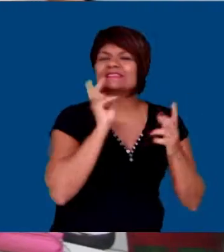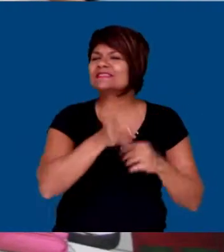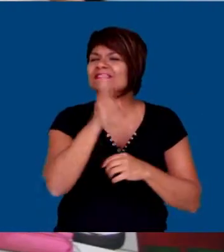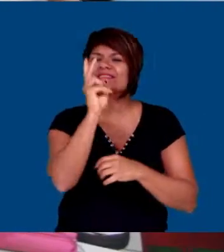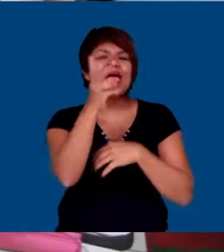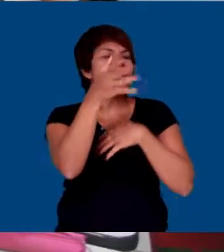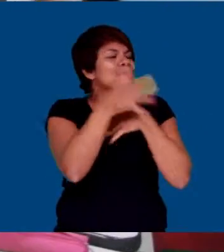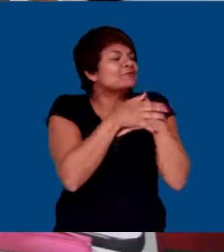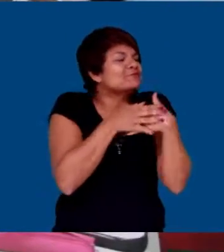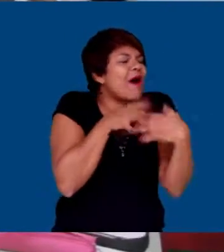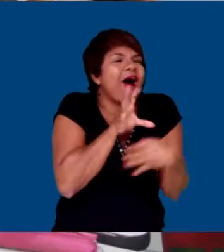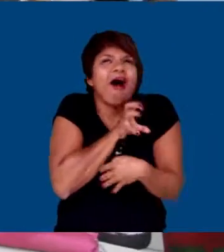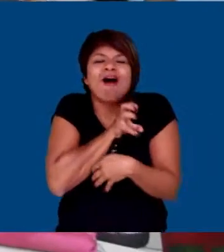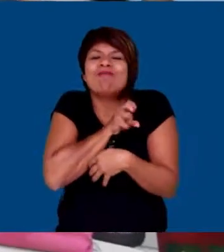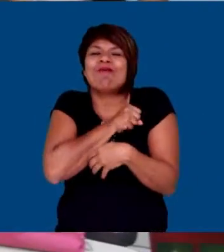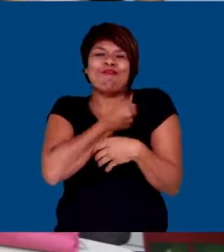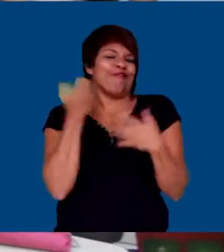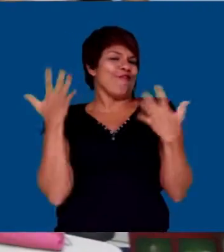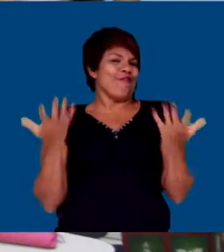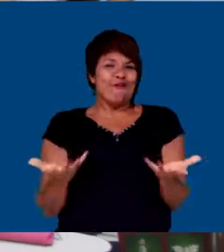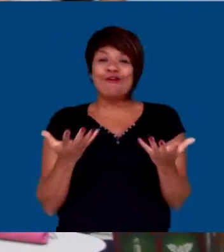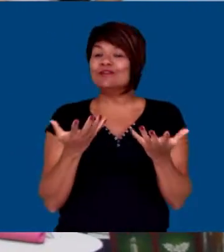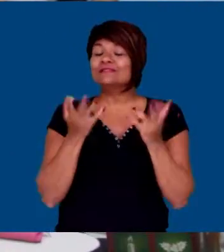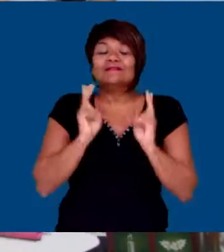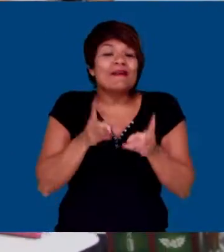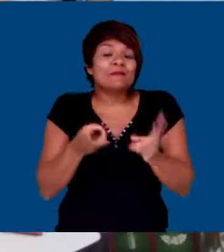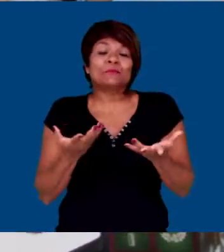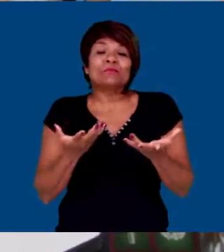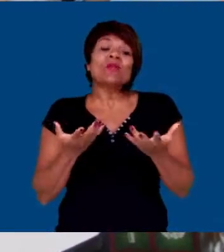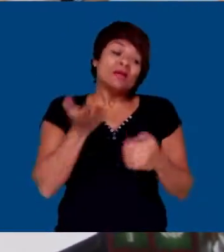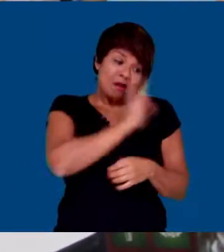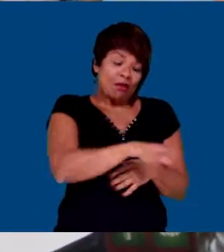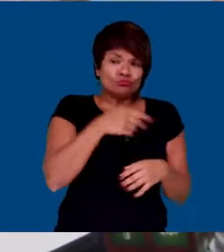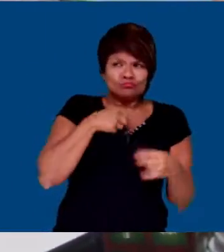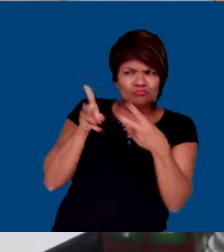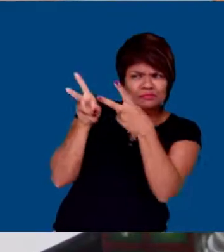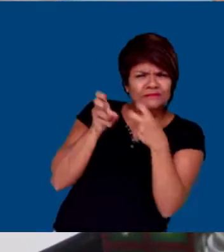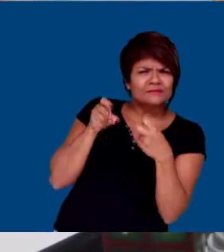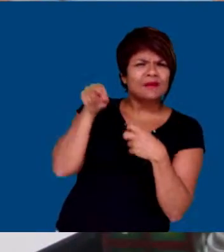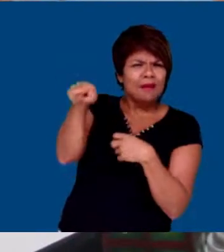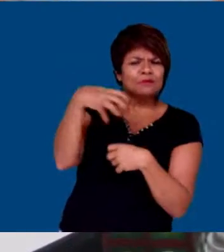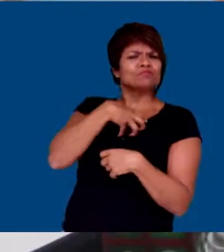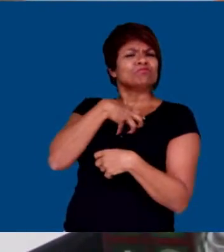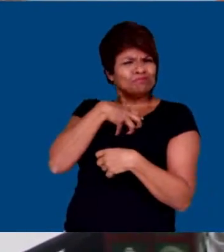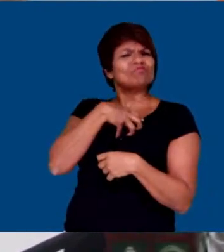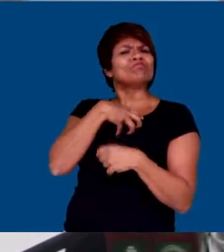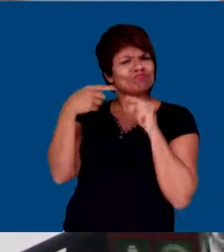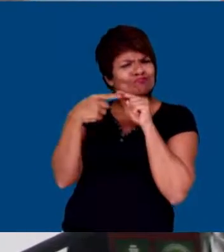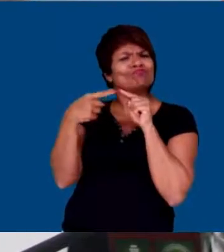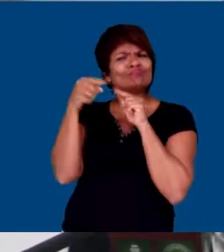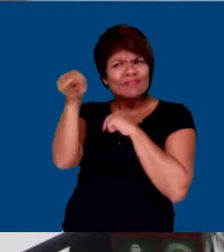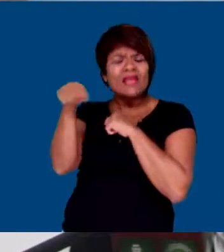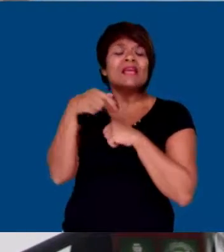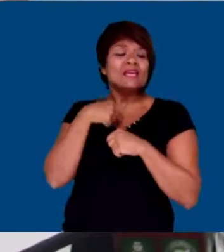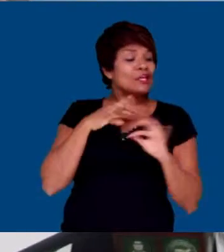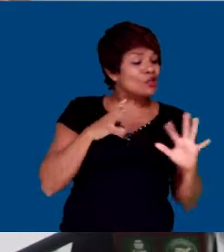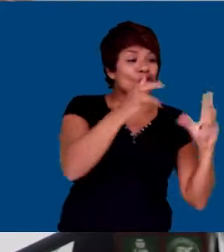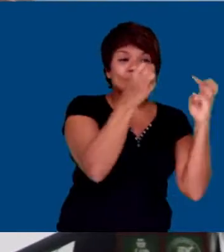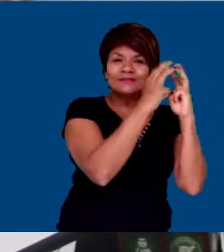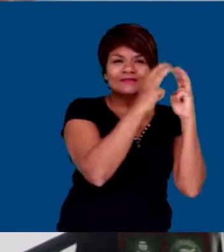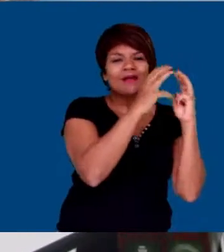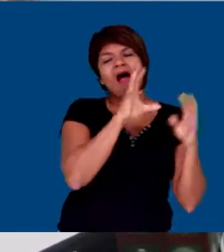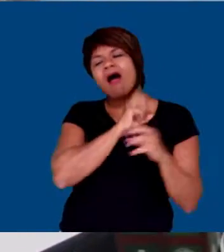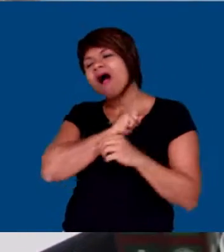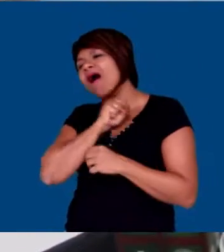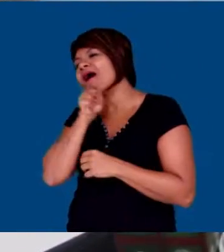doutor Dino sempre foi uma pessoa, assim, extremamente amorosa, carinhosa e os alunos percebem. Então, realmente, ele é uma pessoa